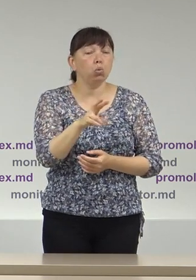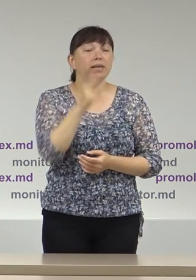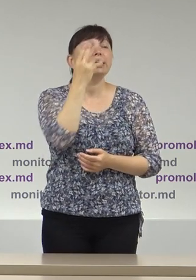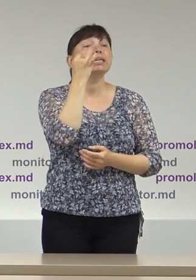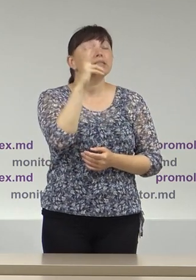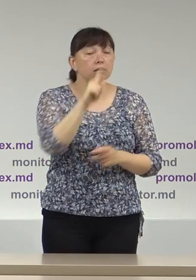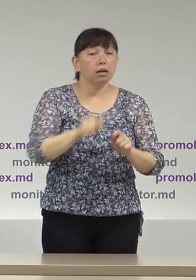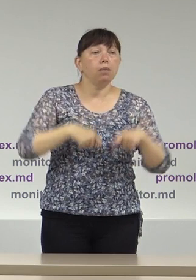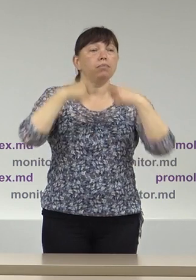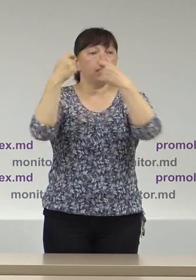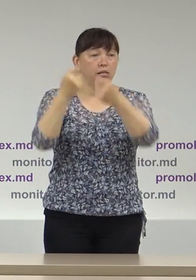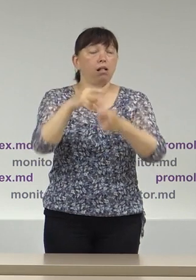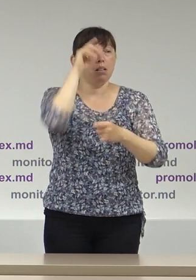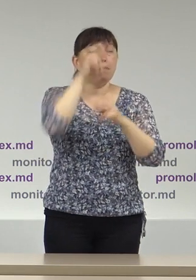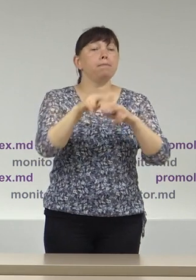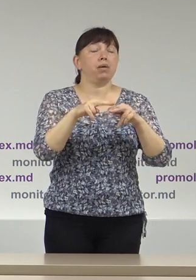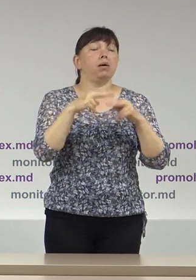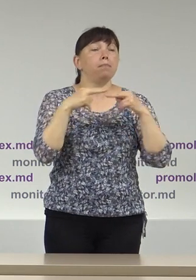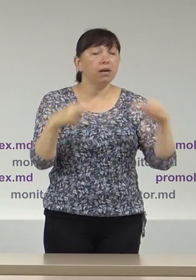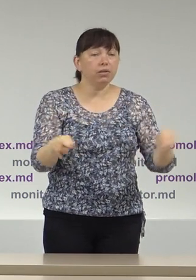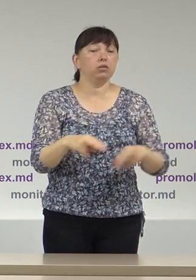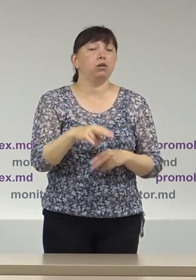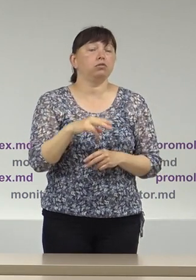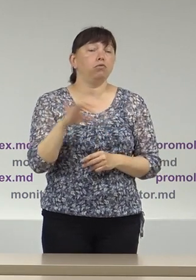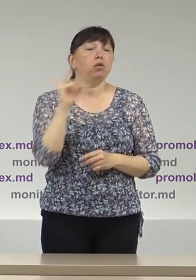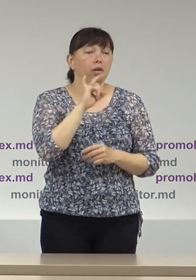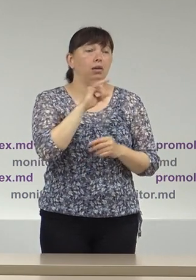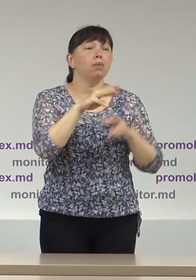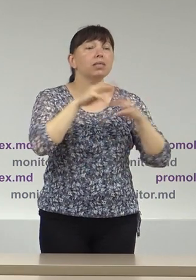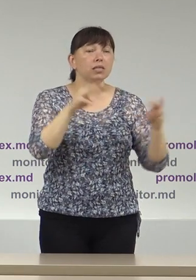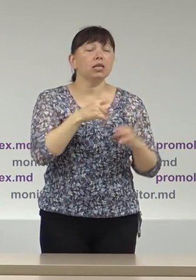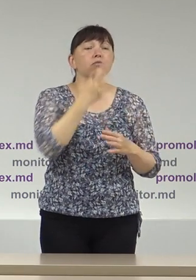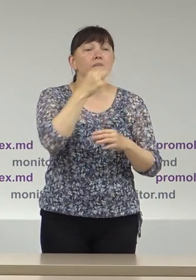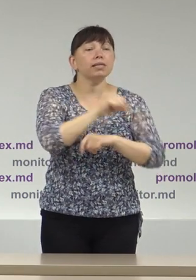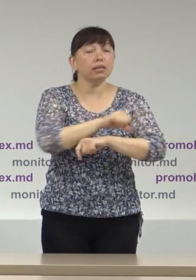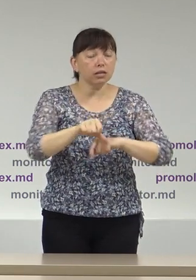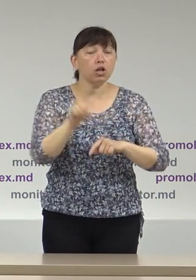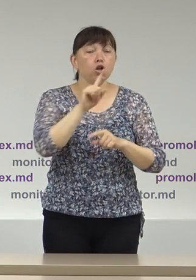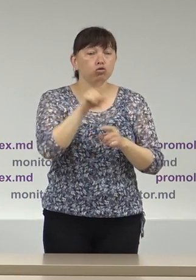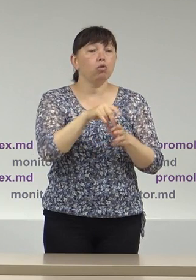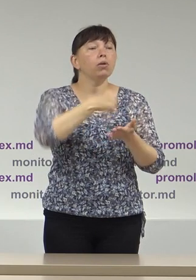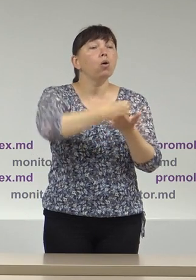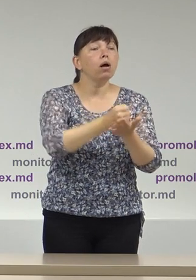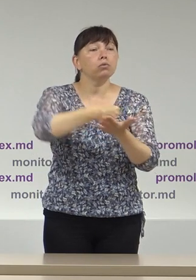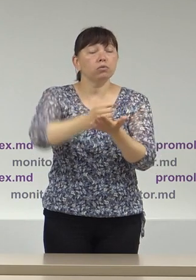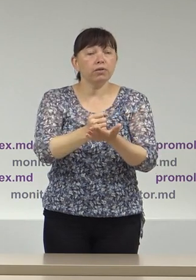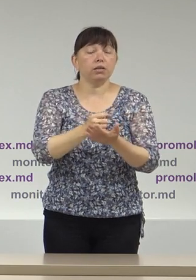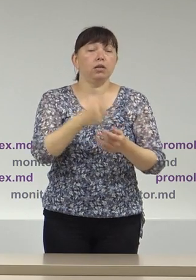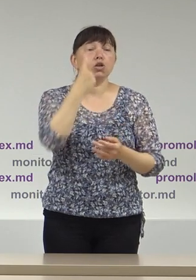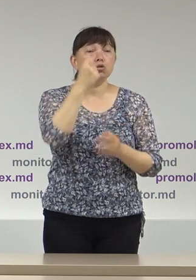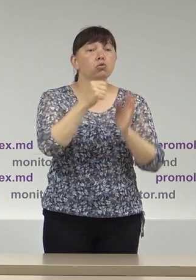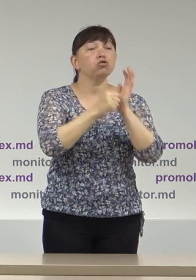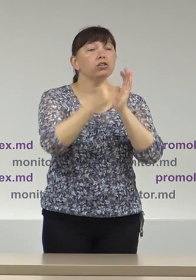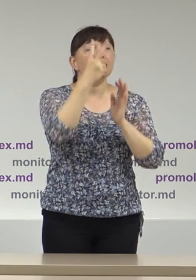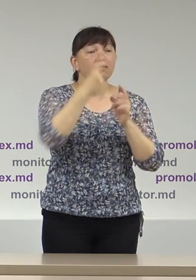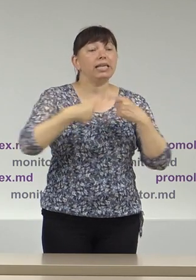CEC a transmis Guvernului și Ministerului Afacelor Externe și Integrării Europene spre avizare lista secțiilor de votare în număr de 162